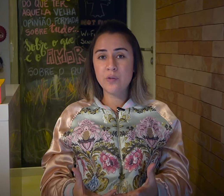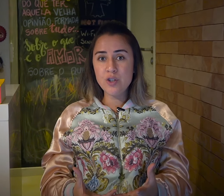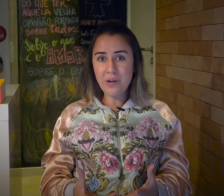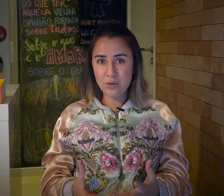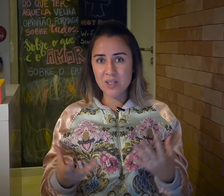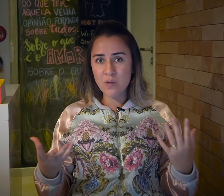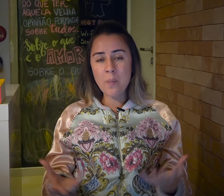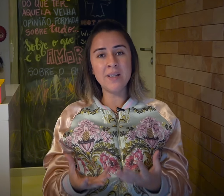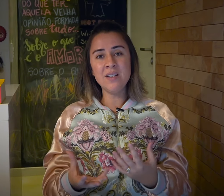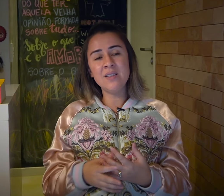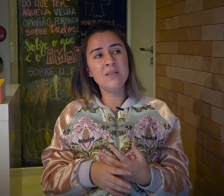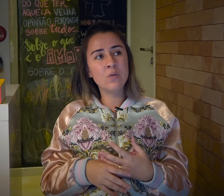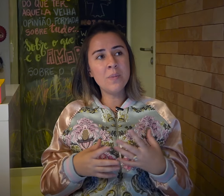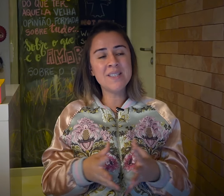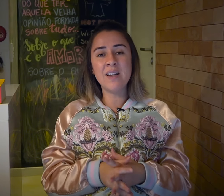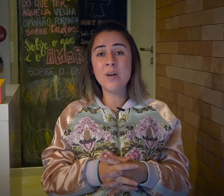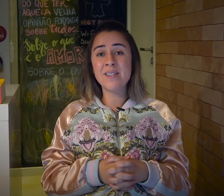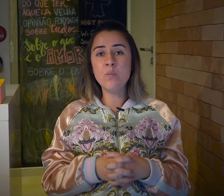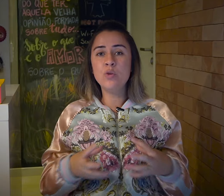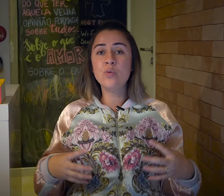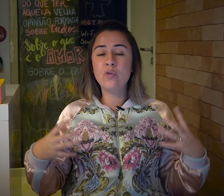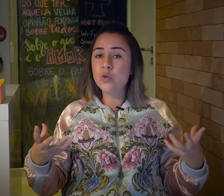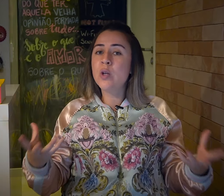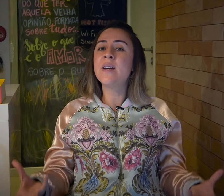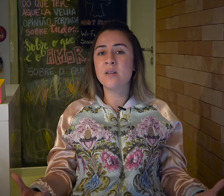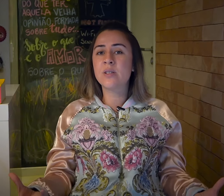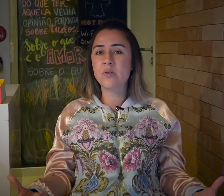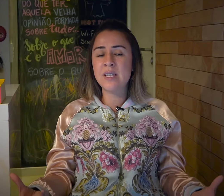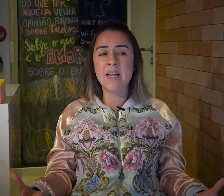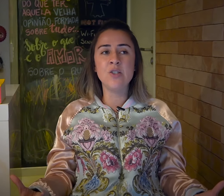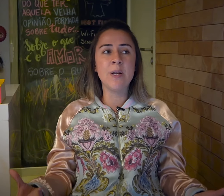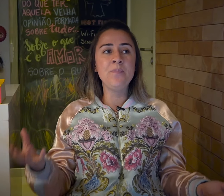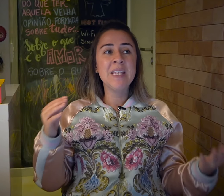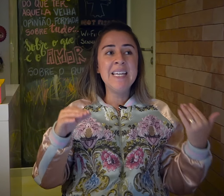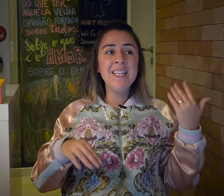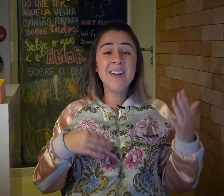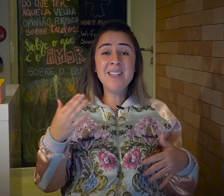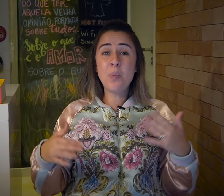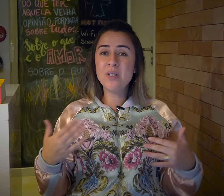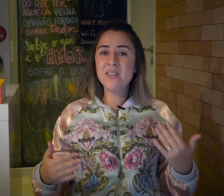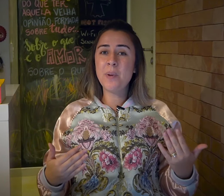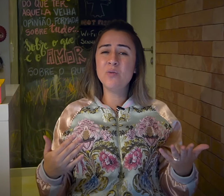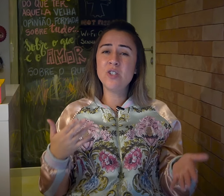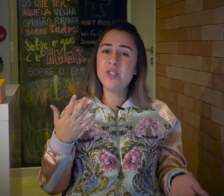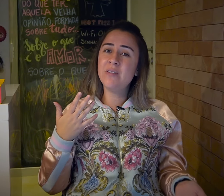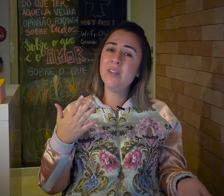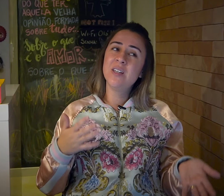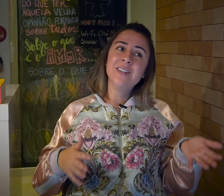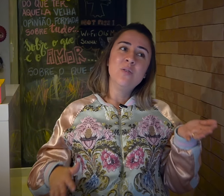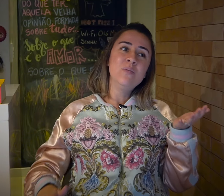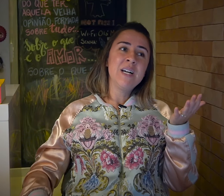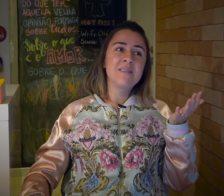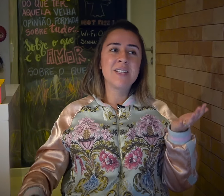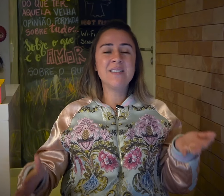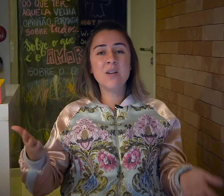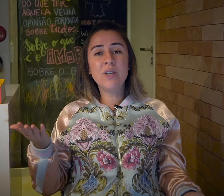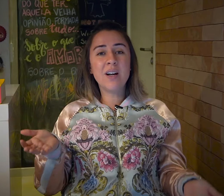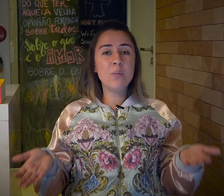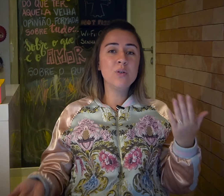foi, de fato, transformada, eles começaram a ser muito funcionais na nossa sociedade, né, e aí depois desse período a gente teve uma questão que acabou